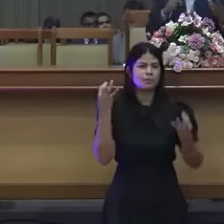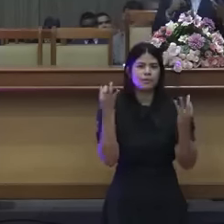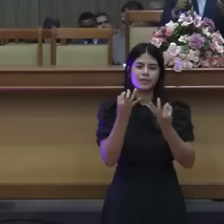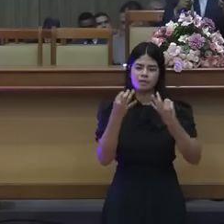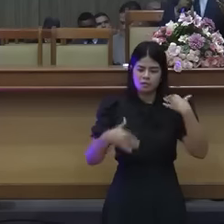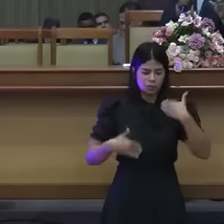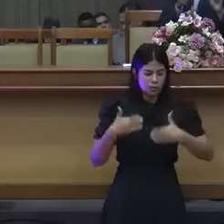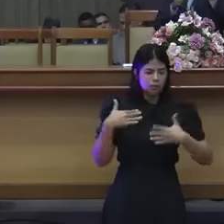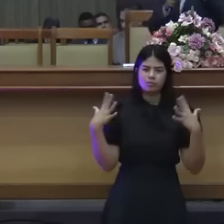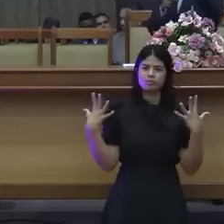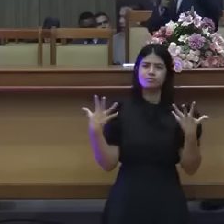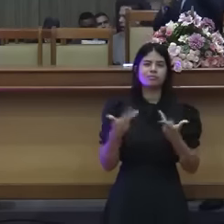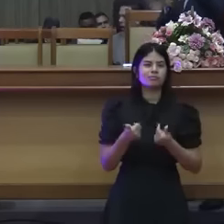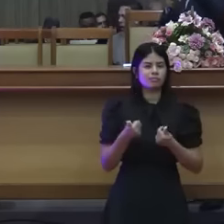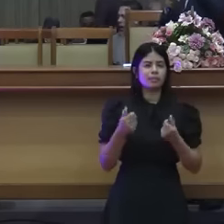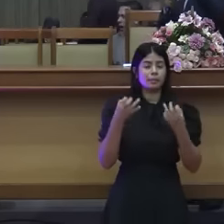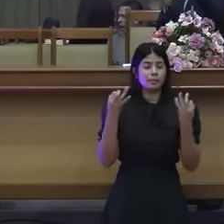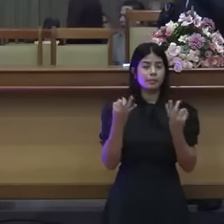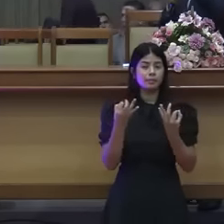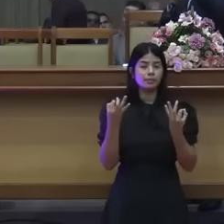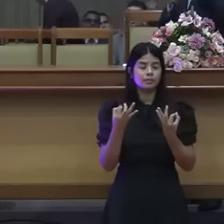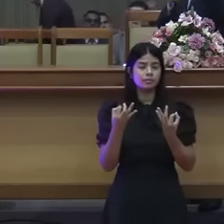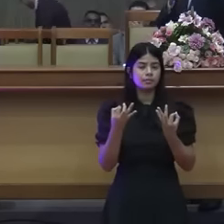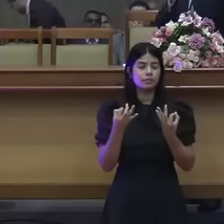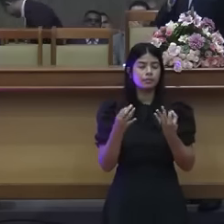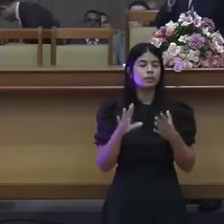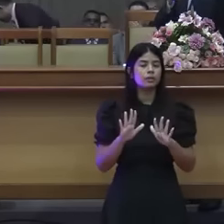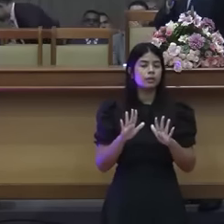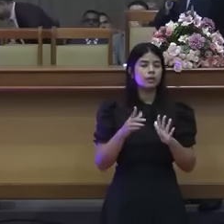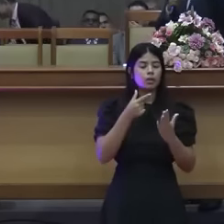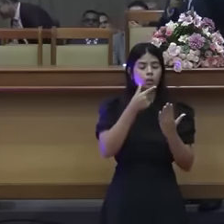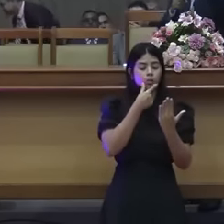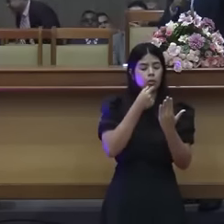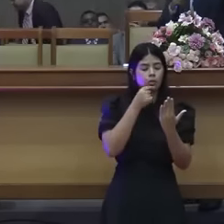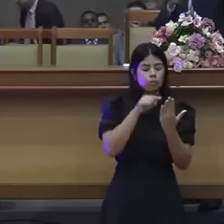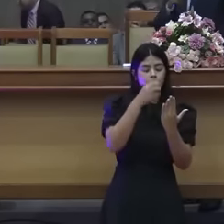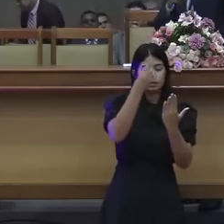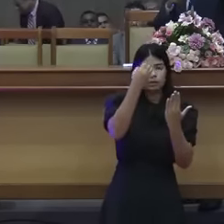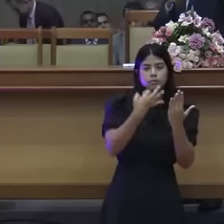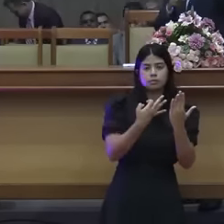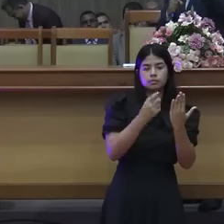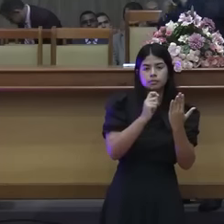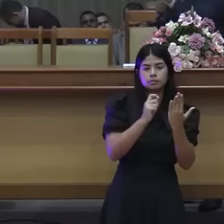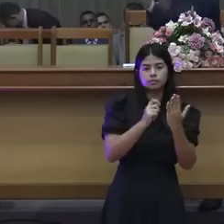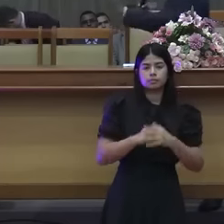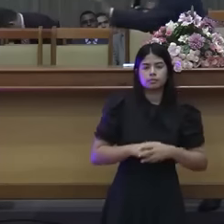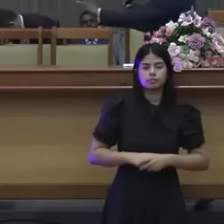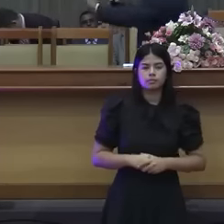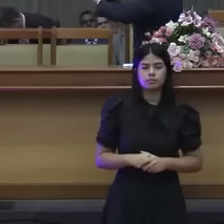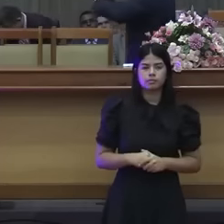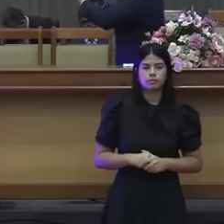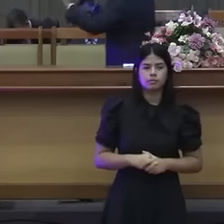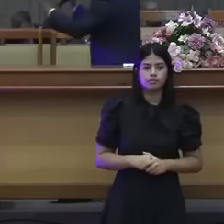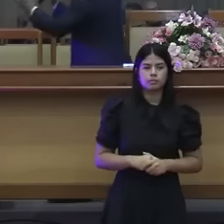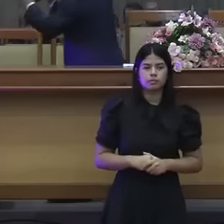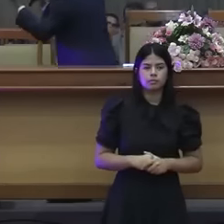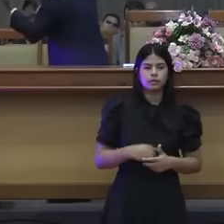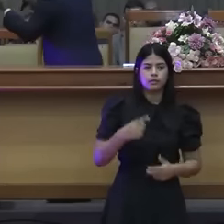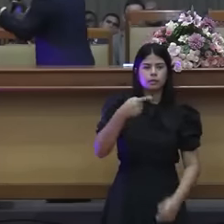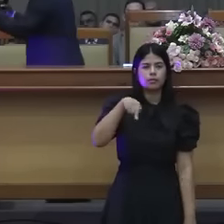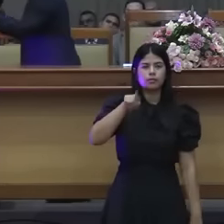maravilhoso. E esse exegeta, ele diz, para não criar a destonação, para não criar a